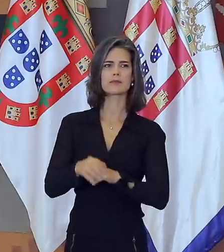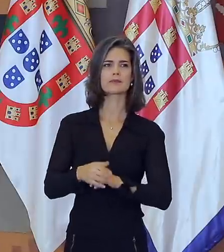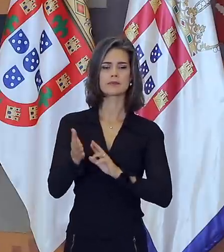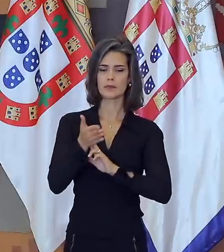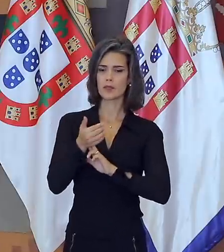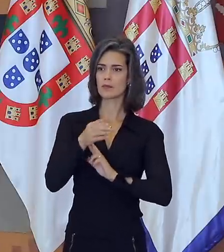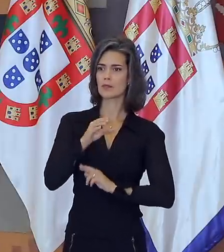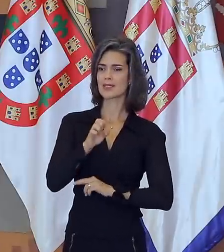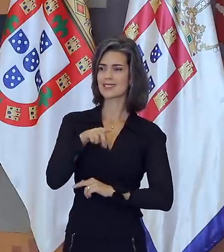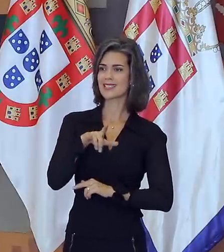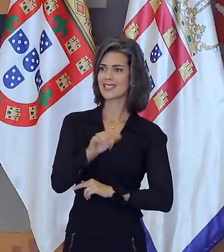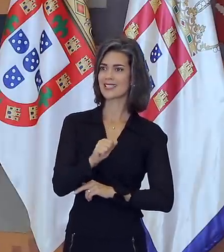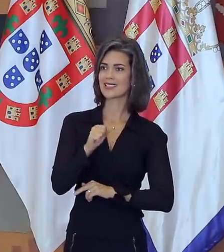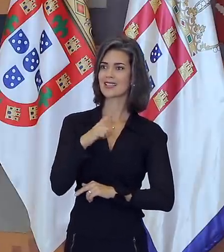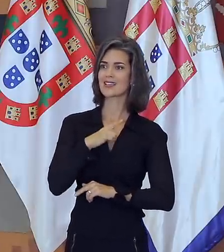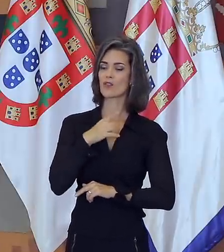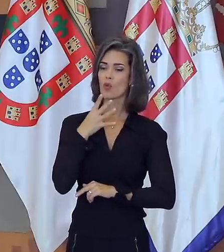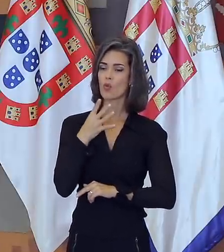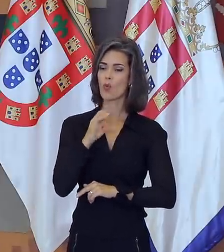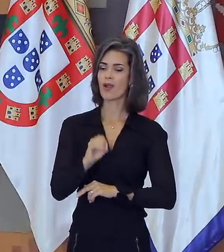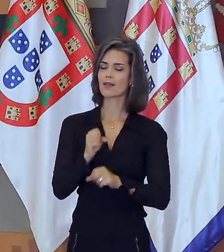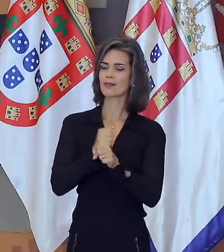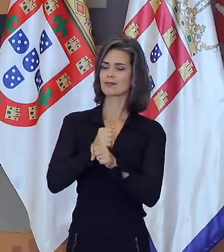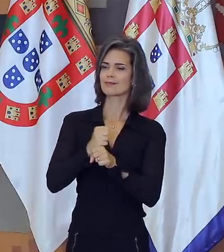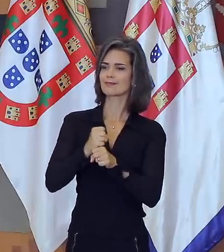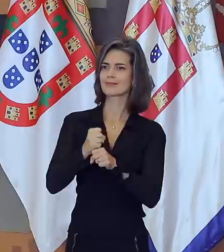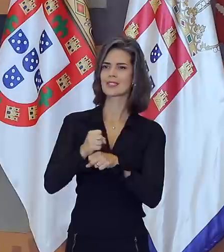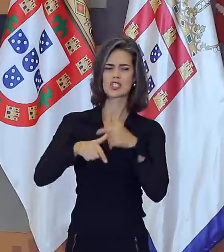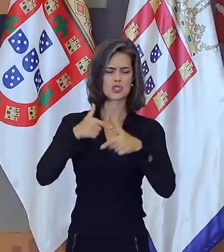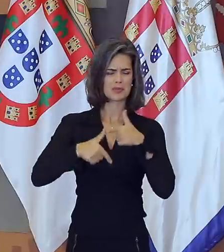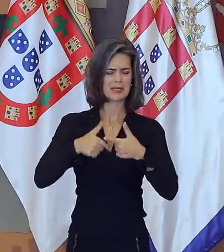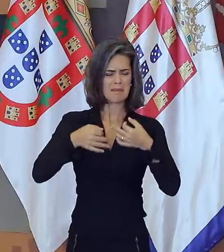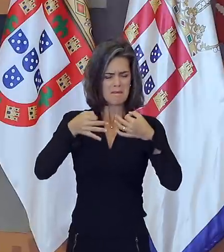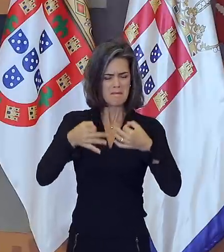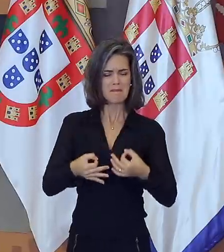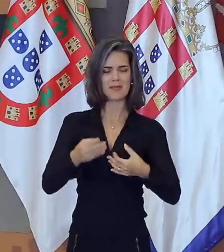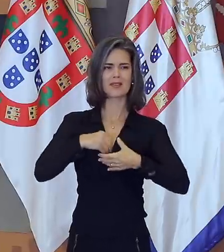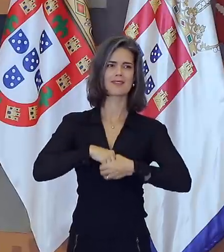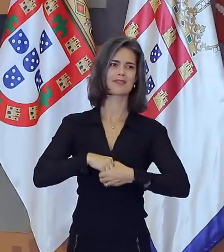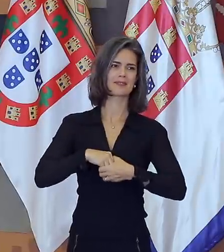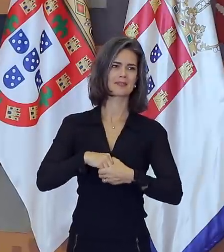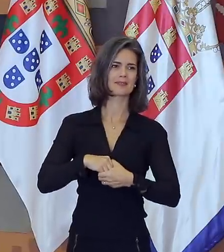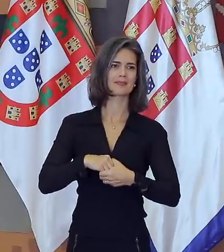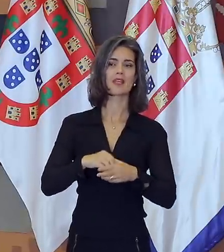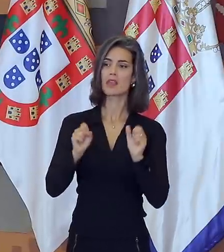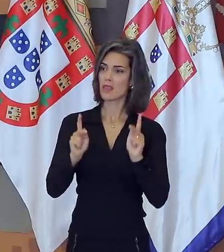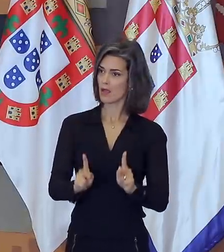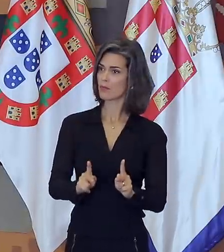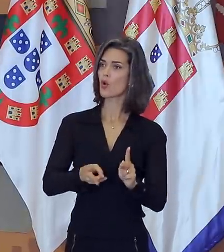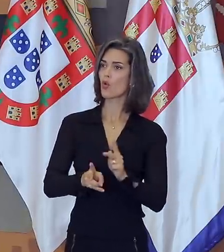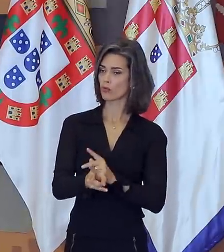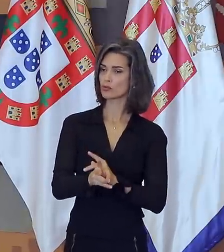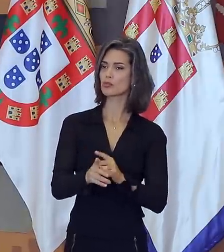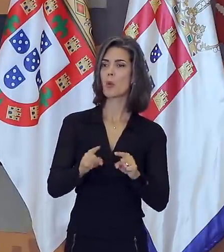Maria Celina consagrou quatro décadas de uma brilhante trajetória profissional ao Itamaraty. E, já aposentada, tem dado o melhor de